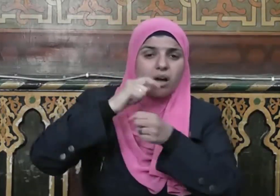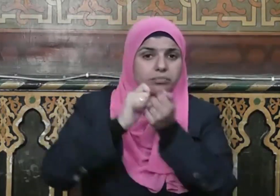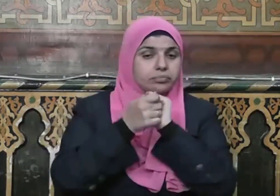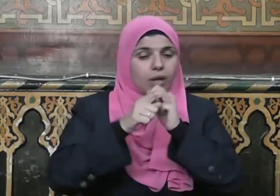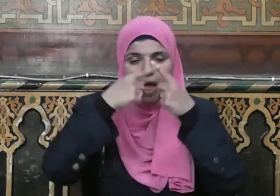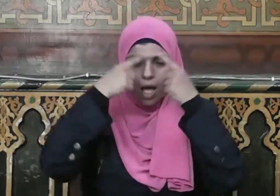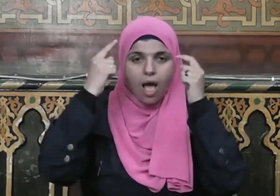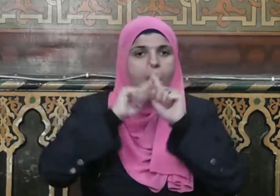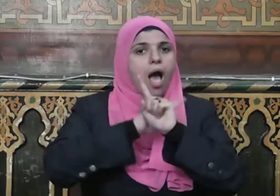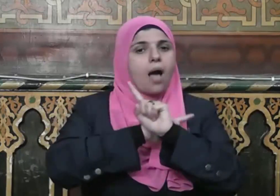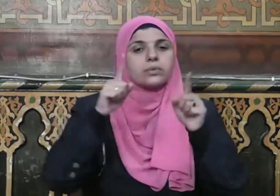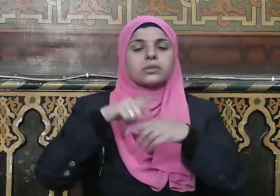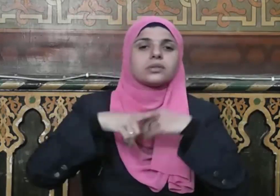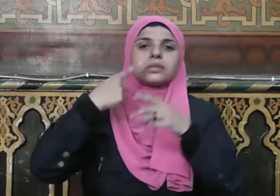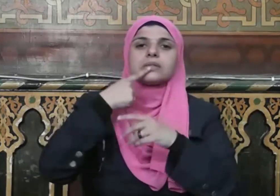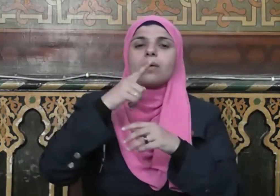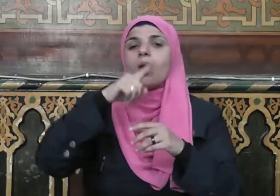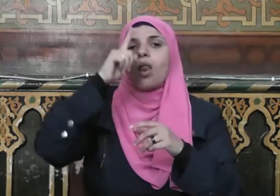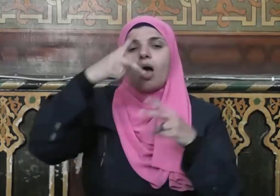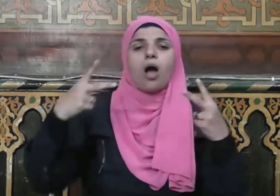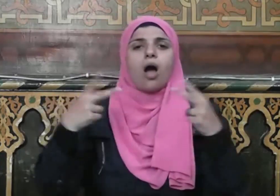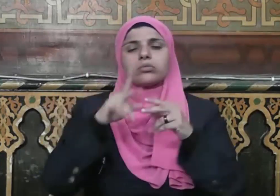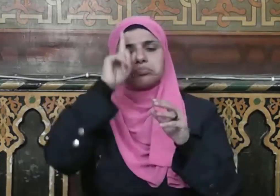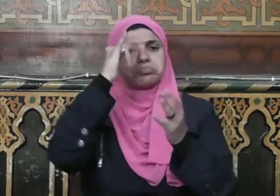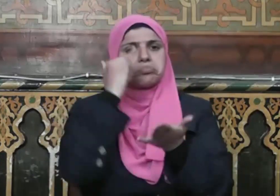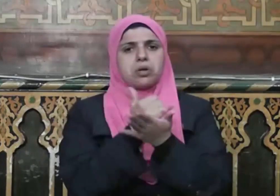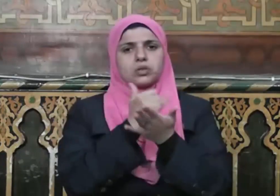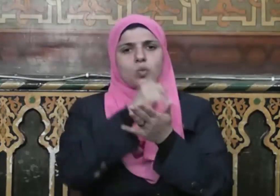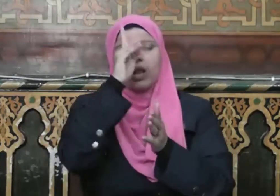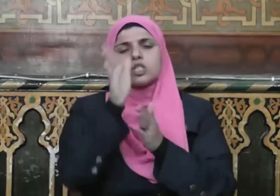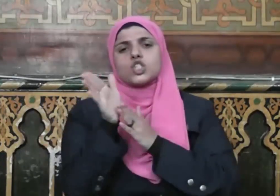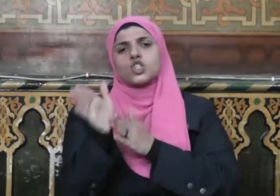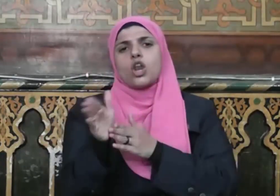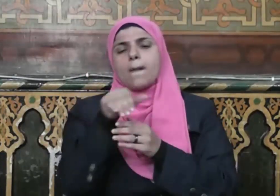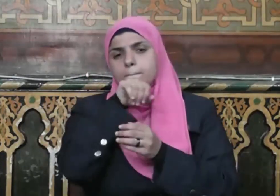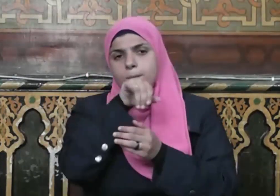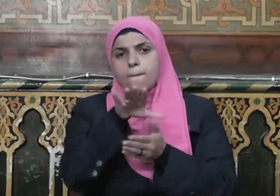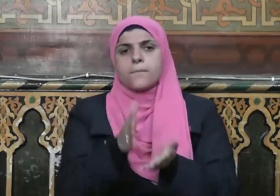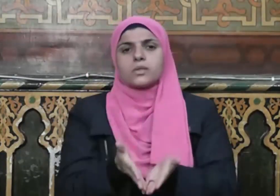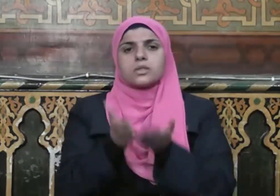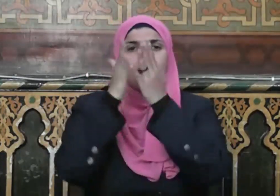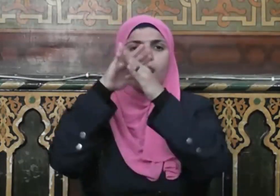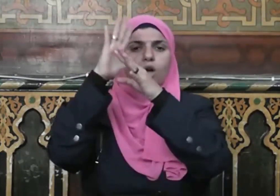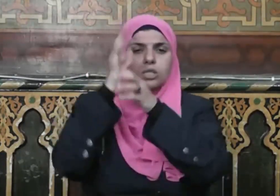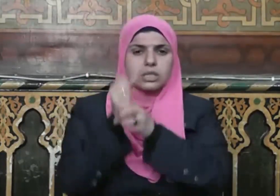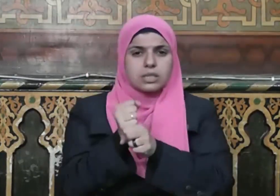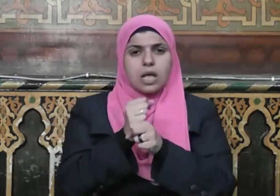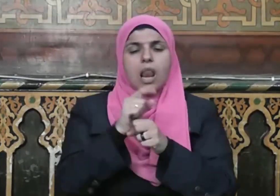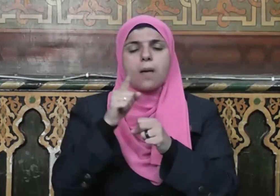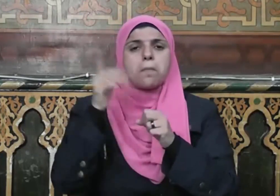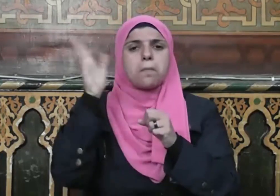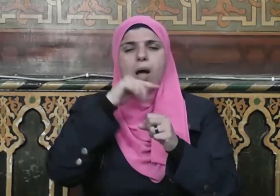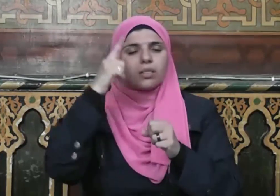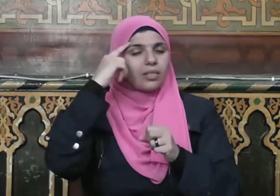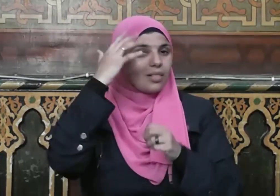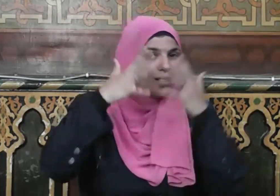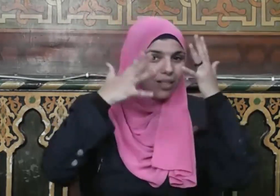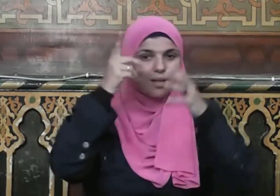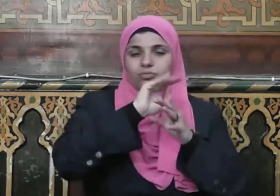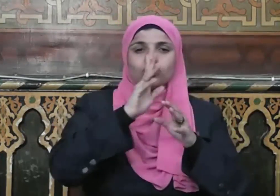وفوات الدهور قطع الله به وبسنة نبيه صلى الله عليه وسلم الأهواء